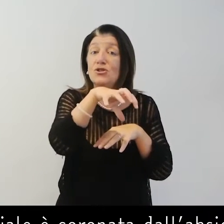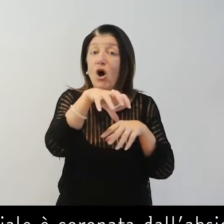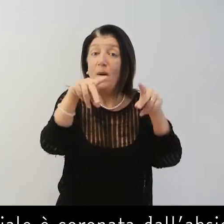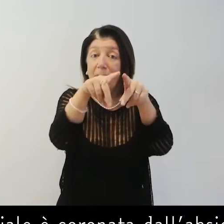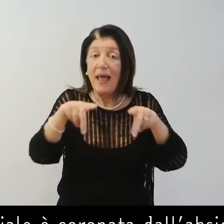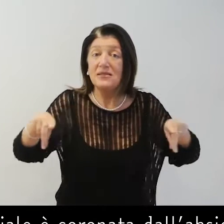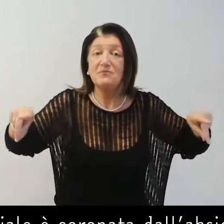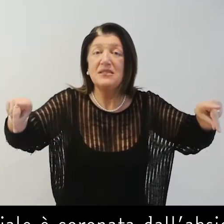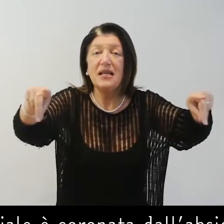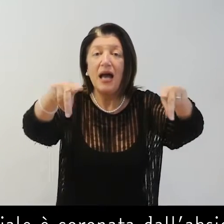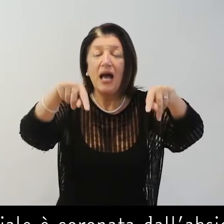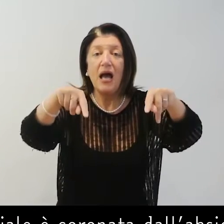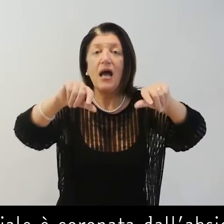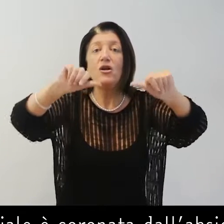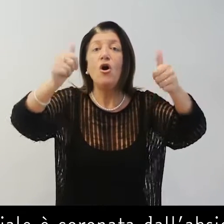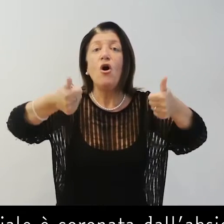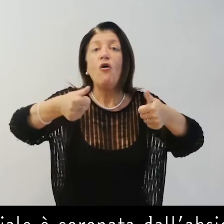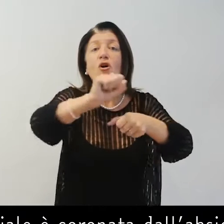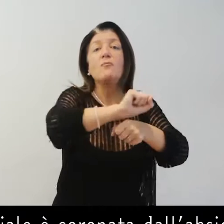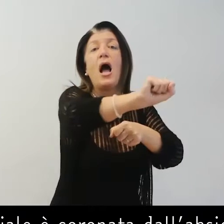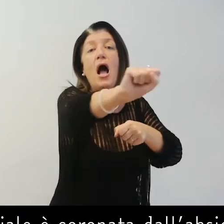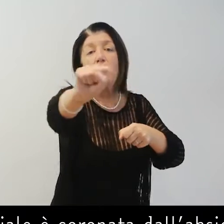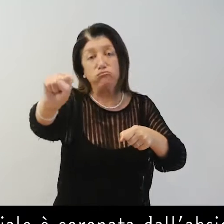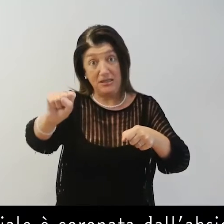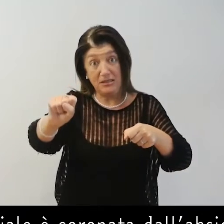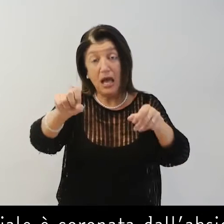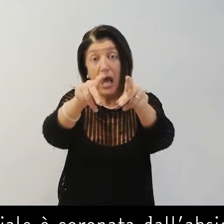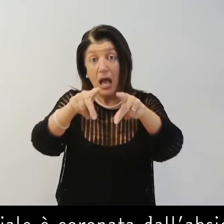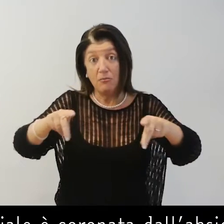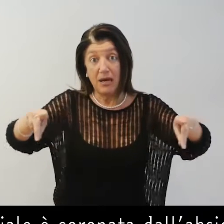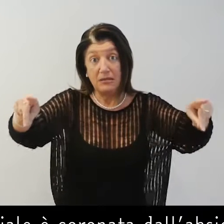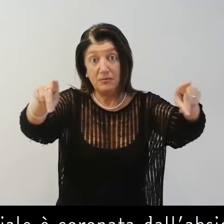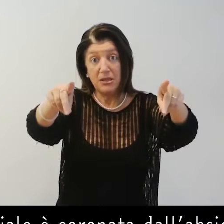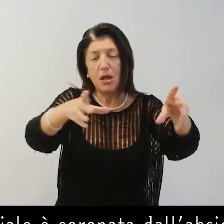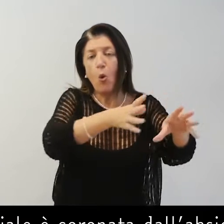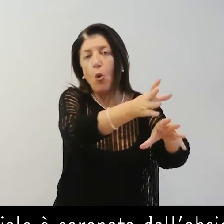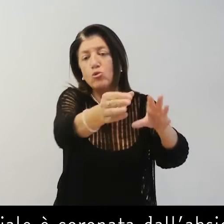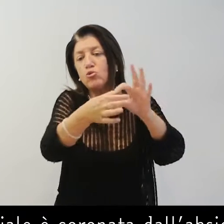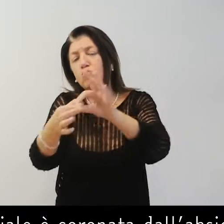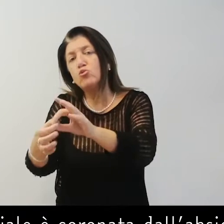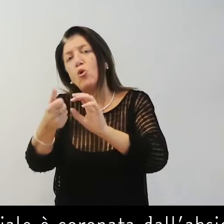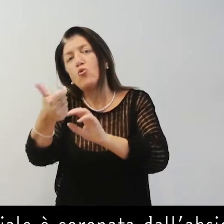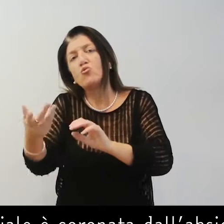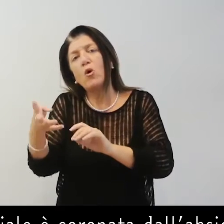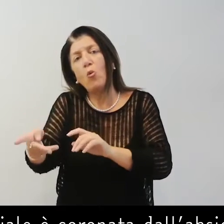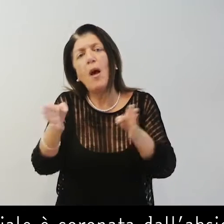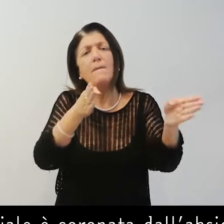La zona presbiteriale è coronata dall'abside semicircolare, numero quattro,